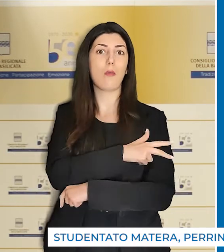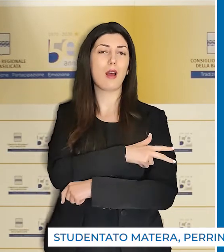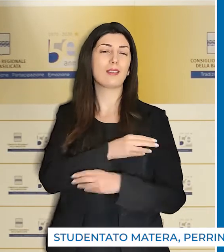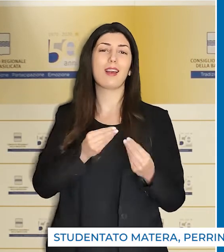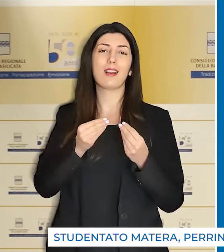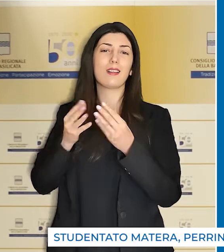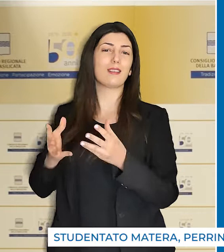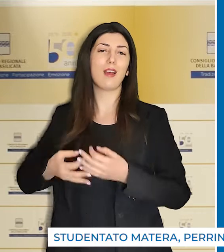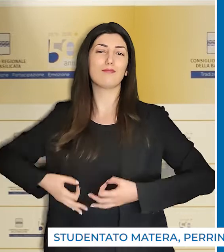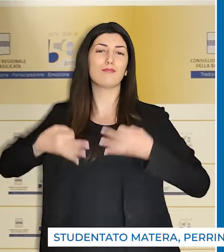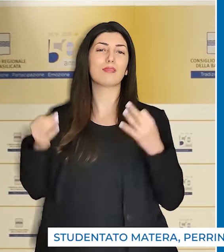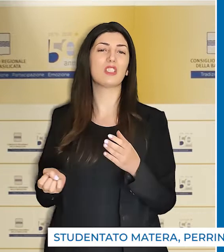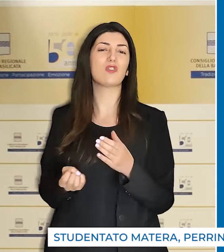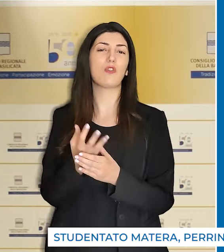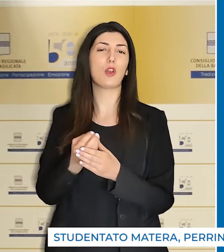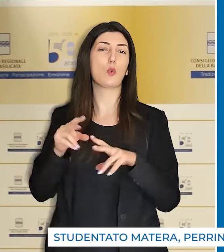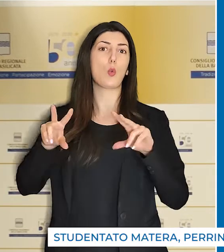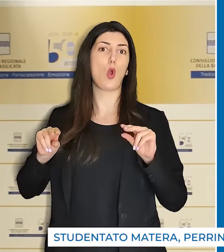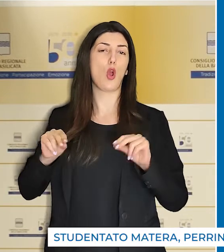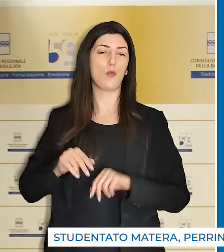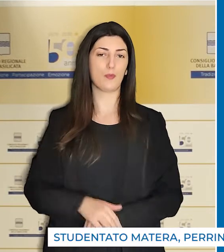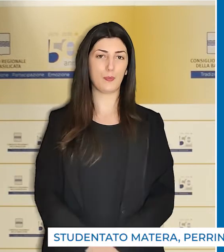un nuovo asset di sviluppo.